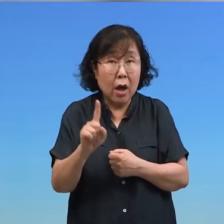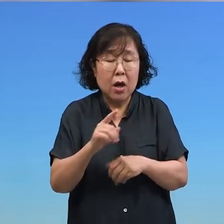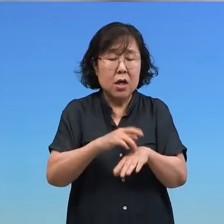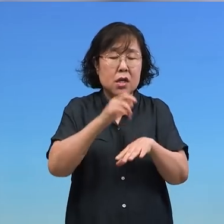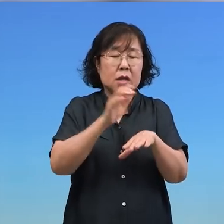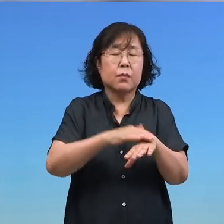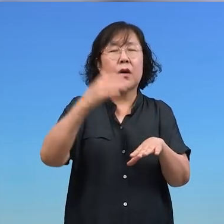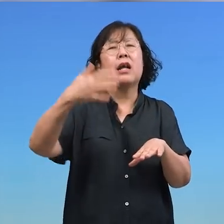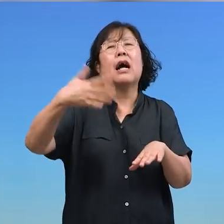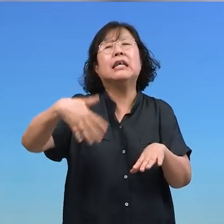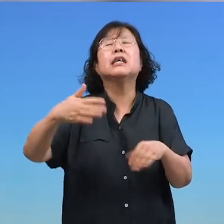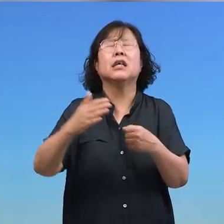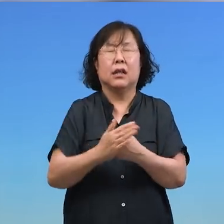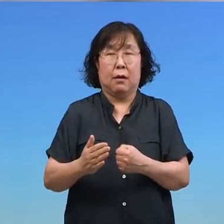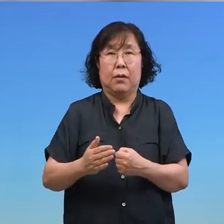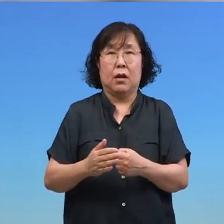습관을 드려요 훈련